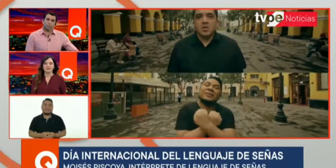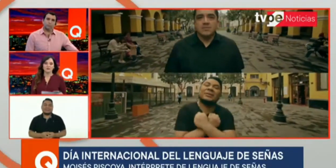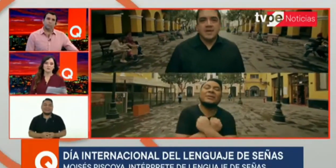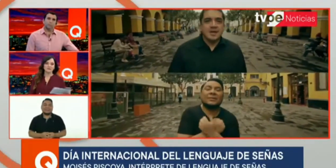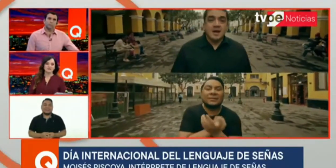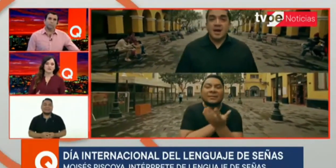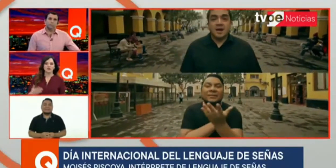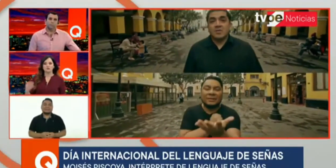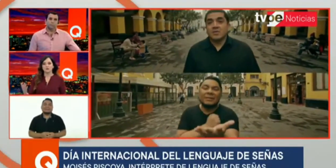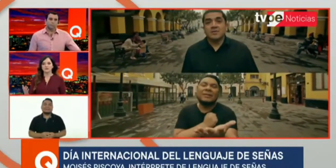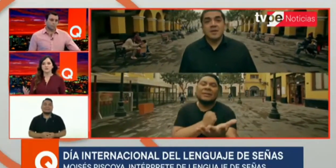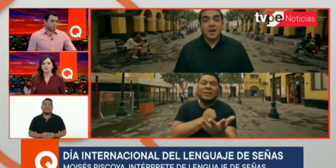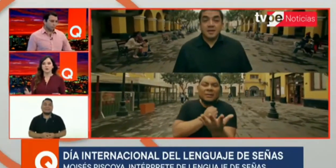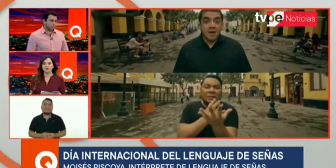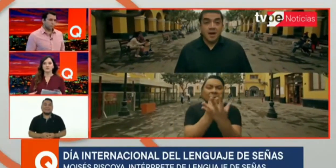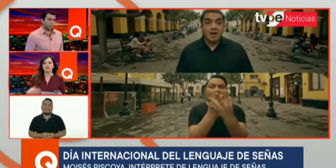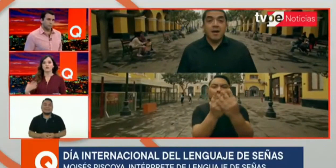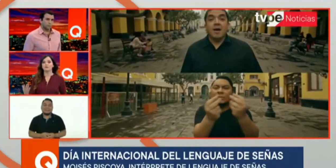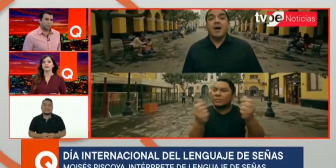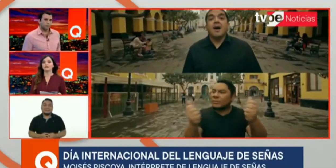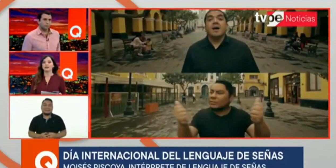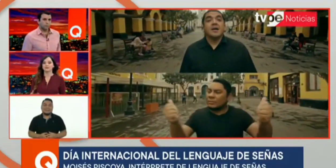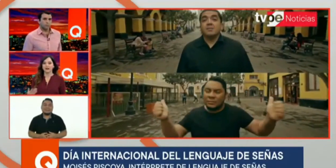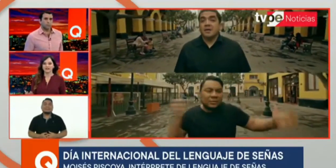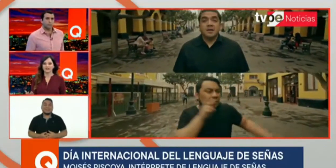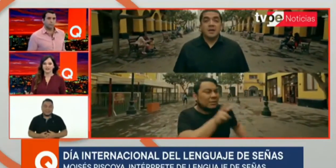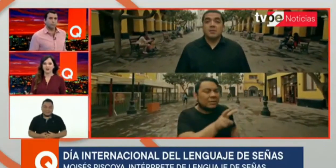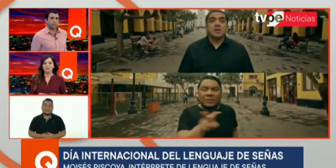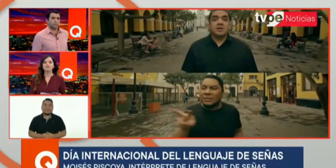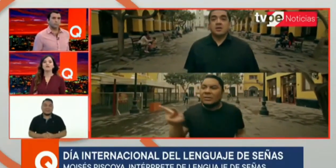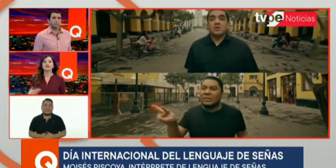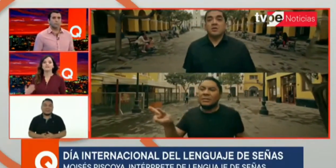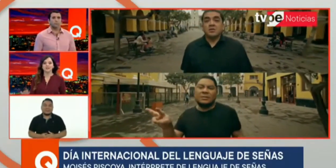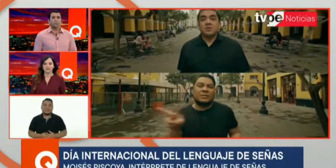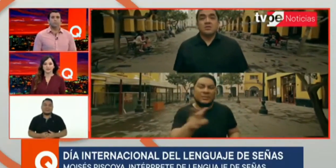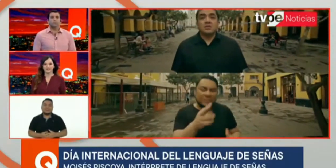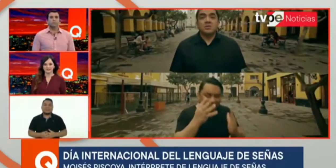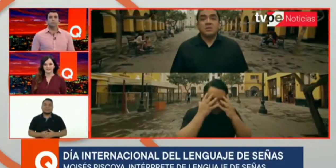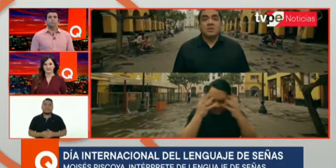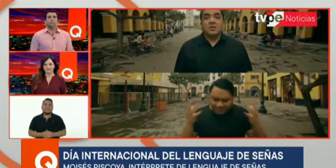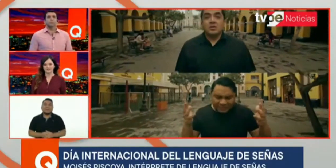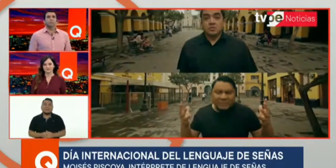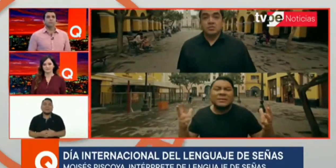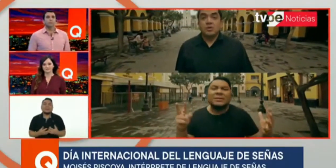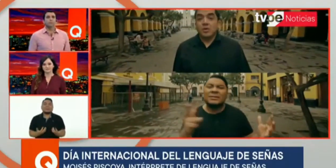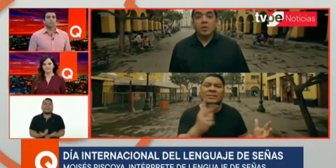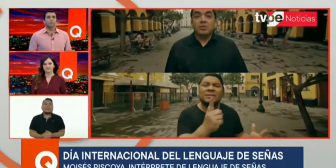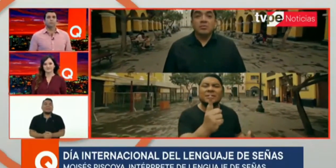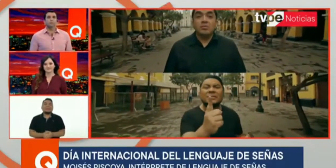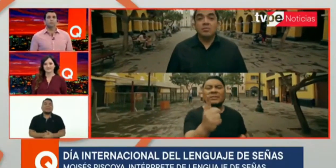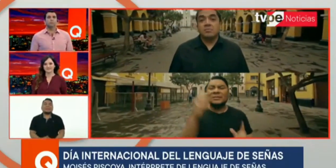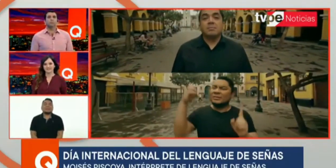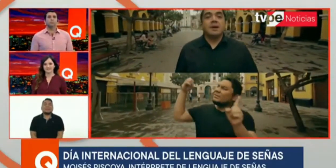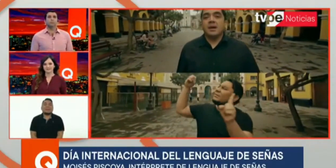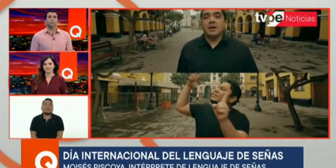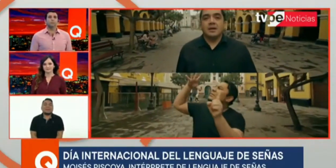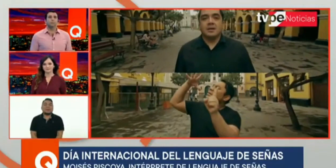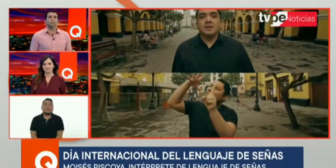estudié administración, estudié esto, pero eso se dio de manera natural. ¿Cómo fue esa naturalidad? Pues por la misma necesidad que no había